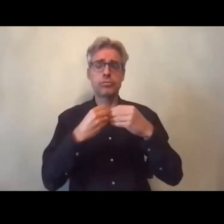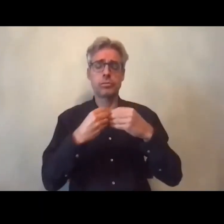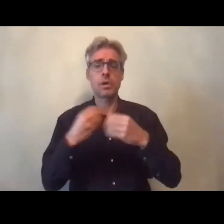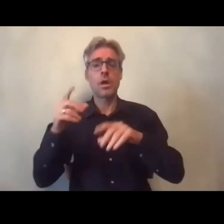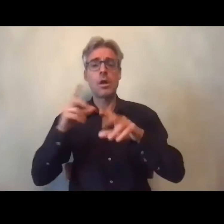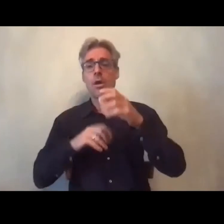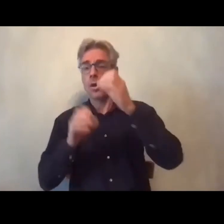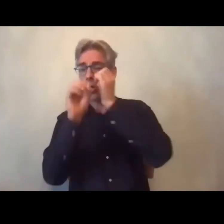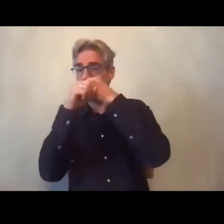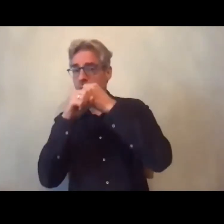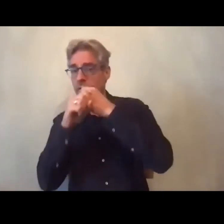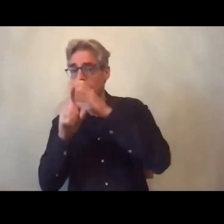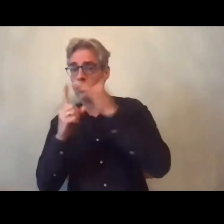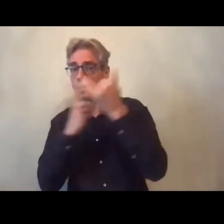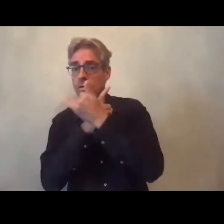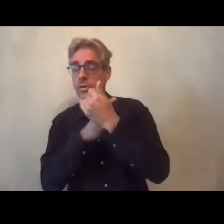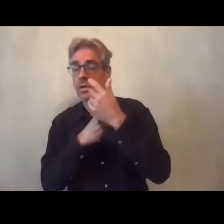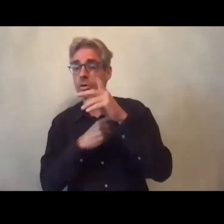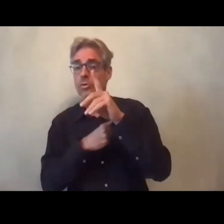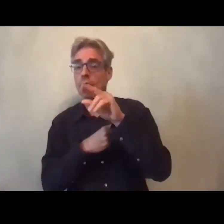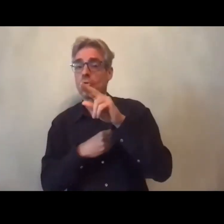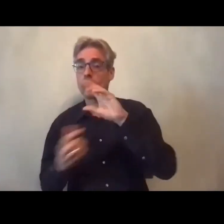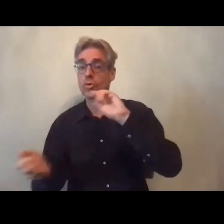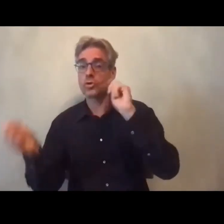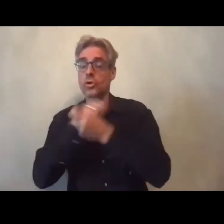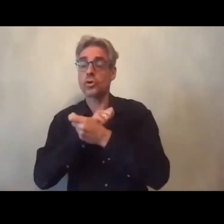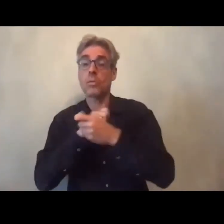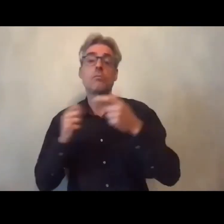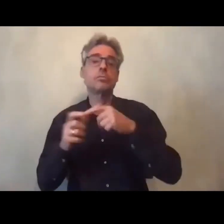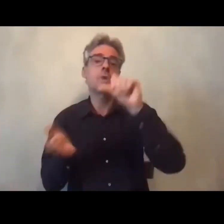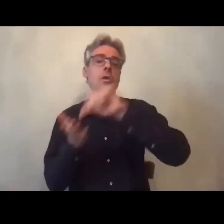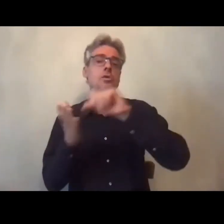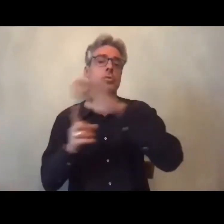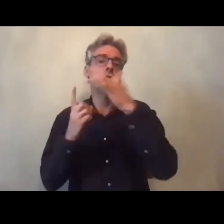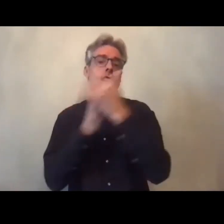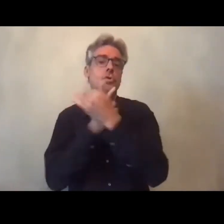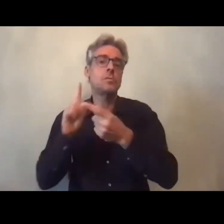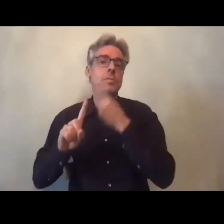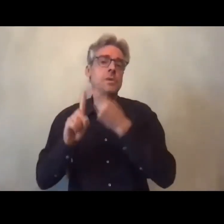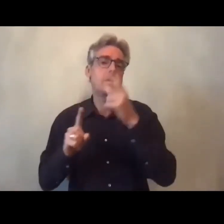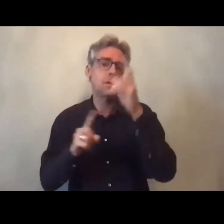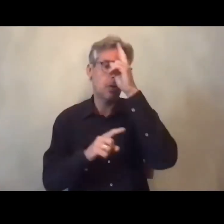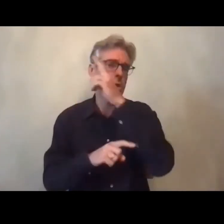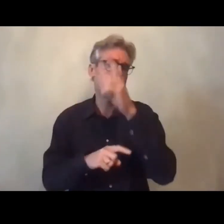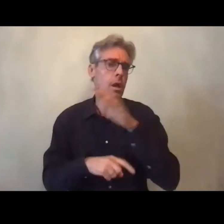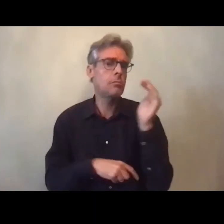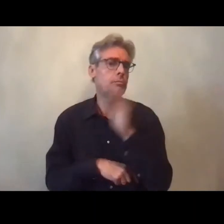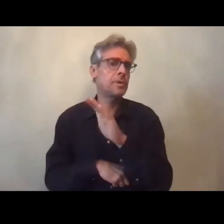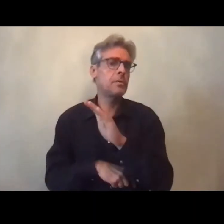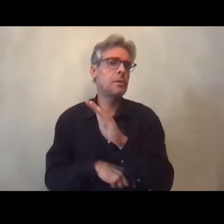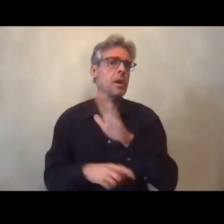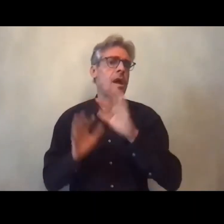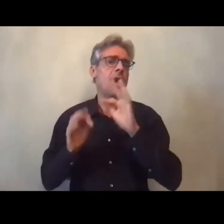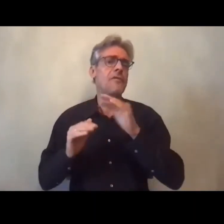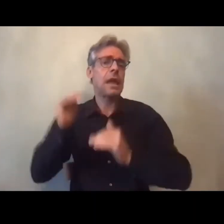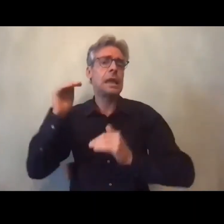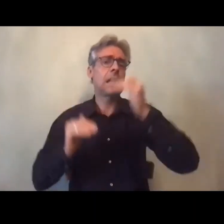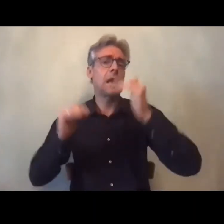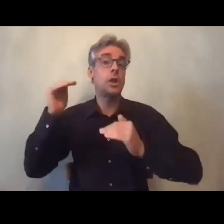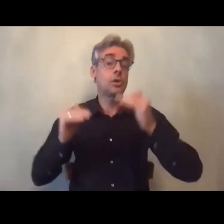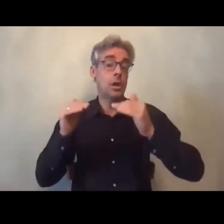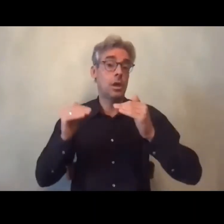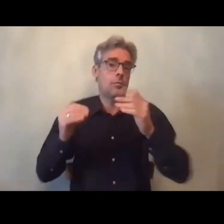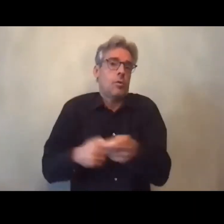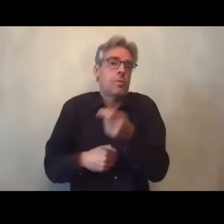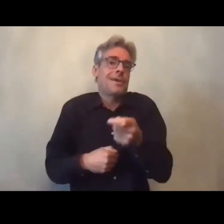'observatoire sociologique du changement qui est un centre de sociologie spécialisé de façon générale sur les inégalités et dans